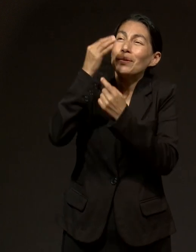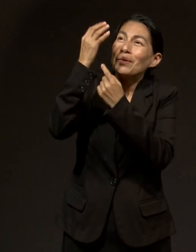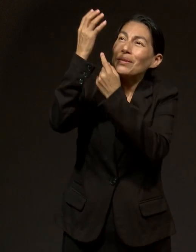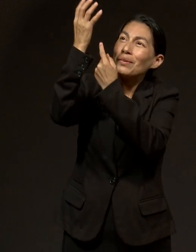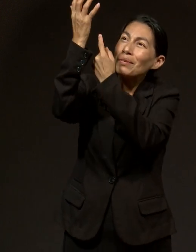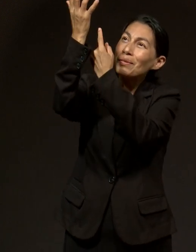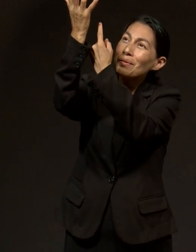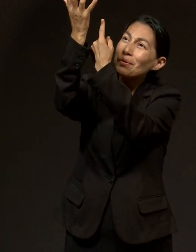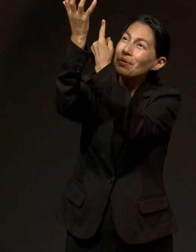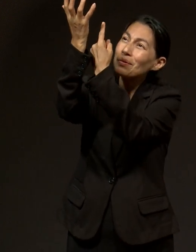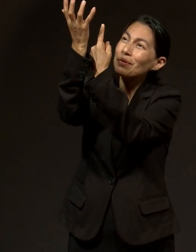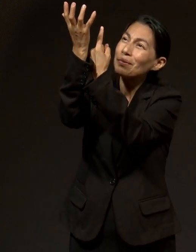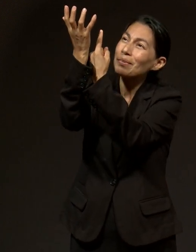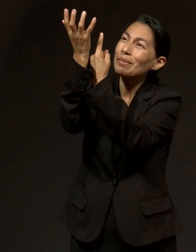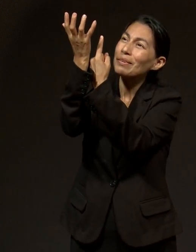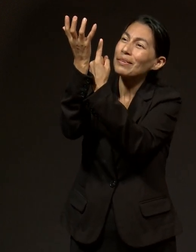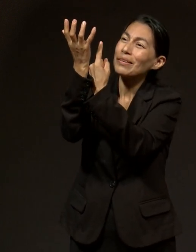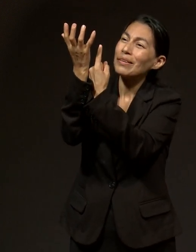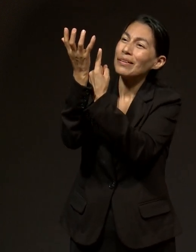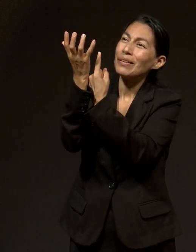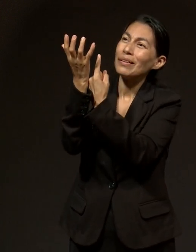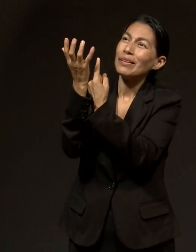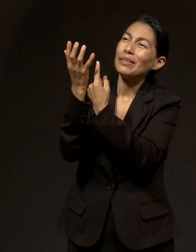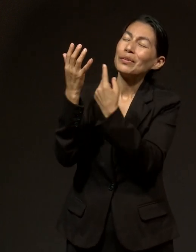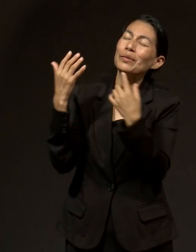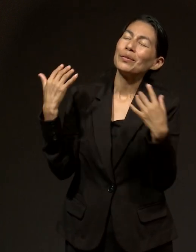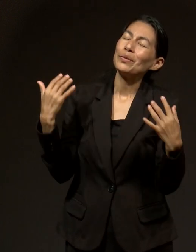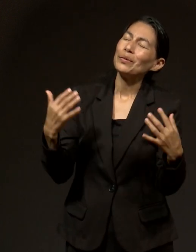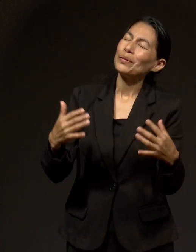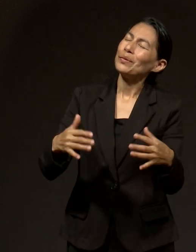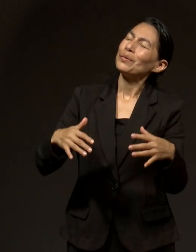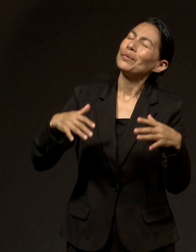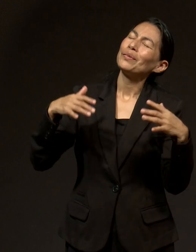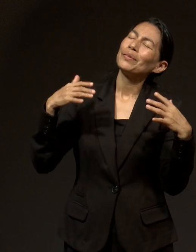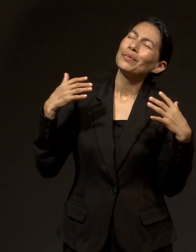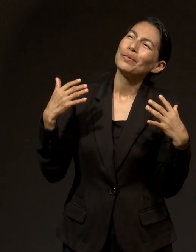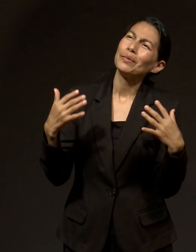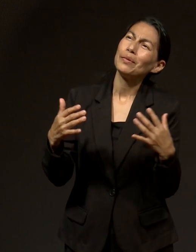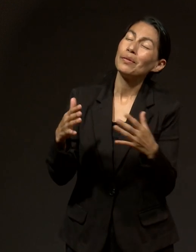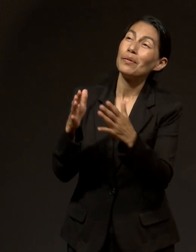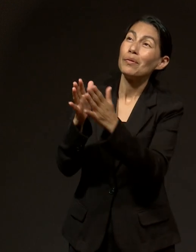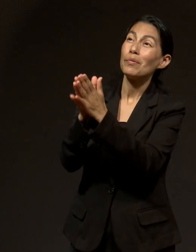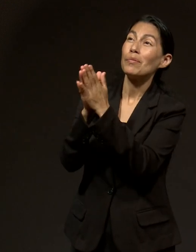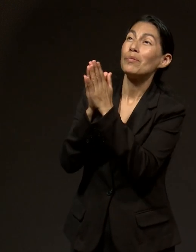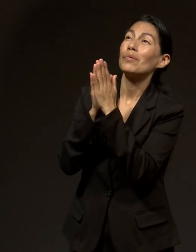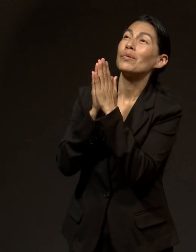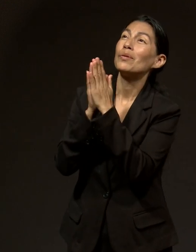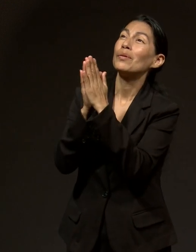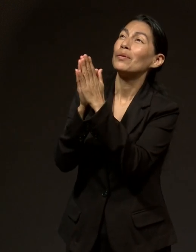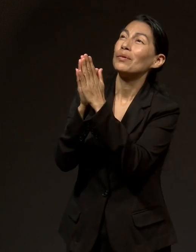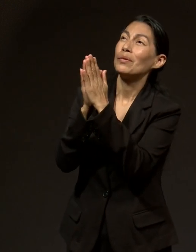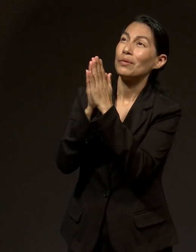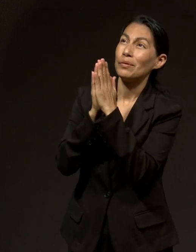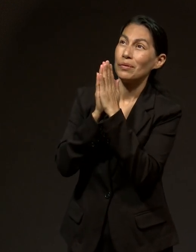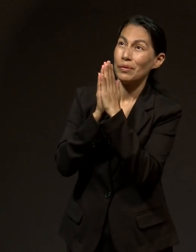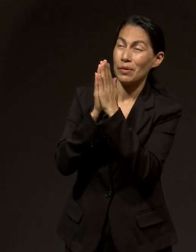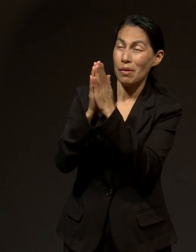vendrás, luego escucha